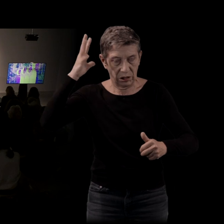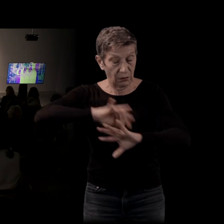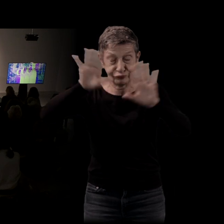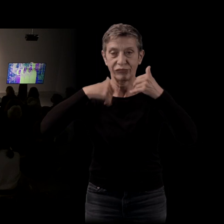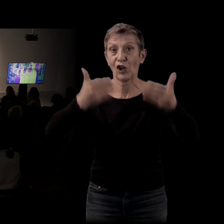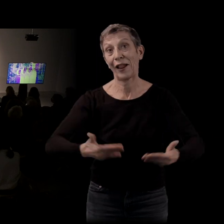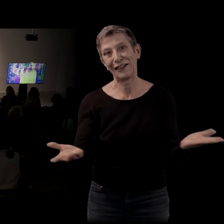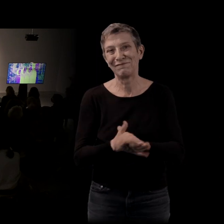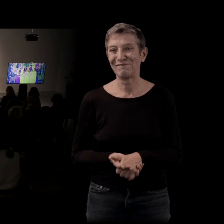Oui ?